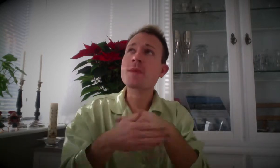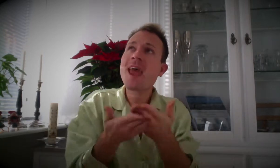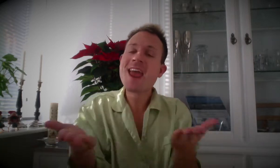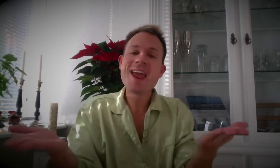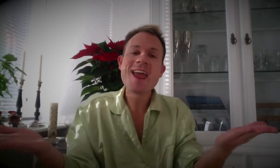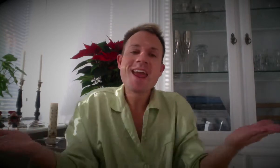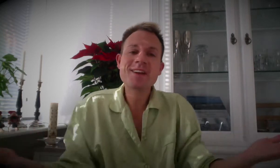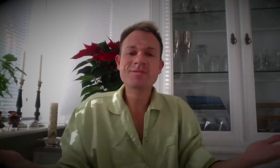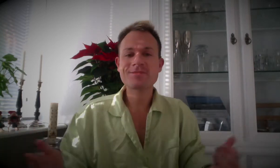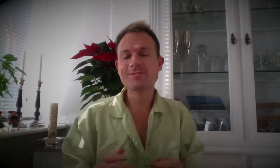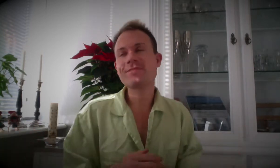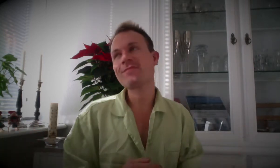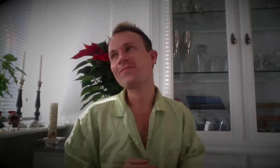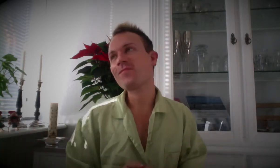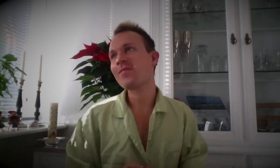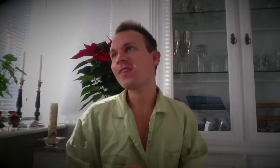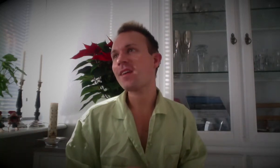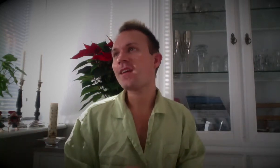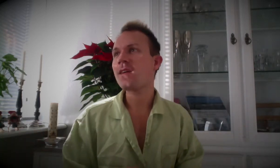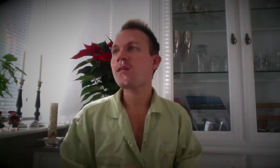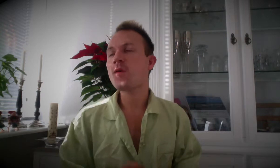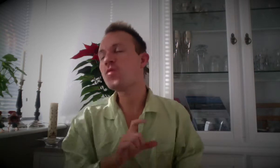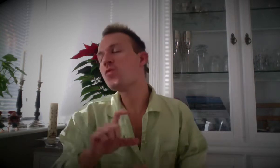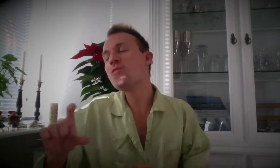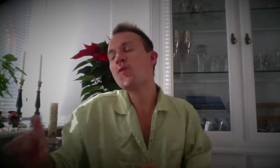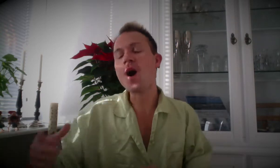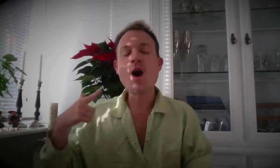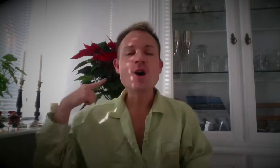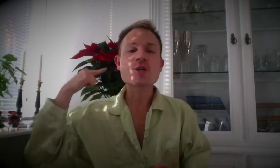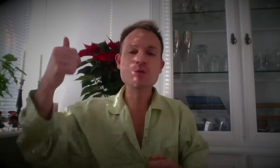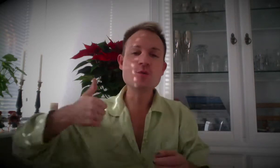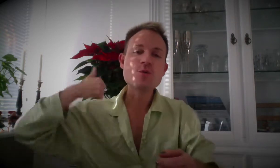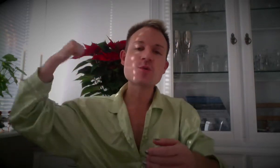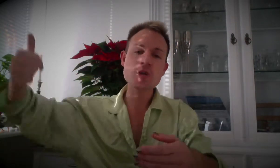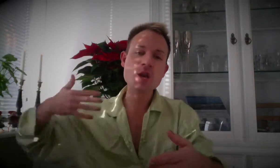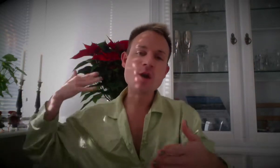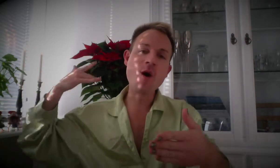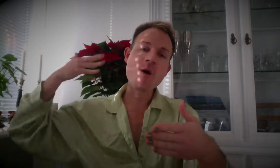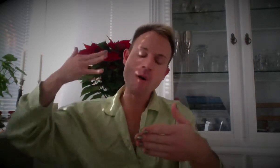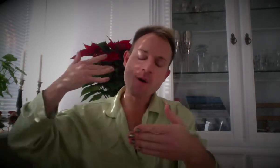dage, og uger tusind år.